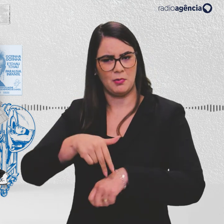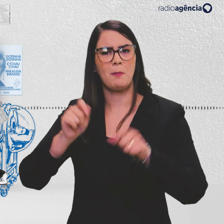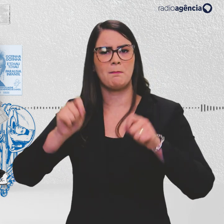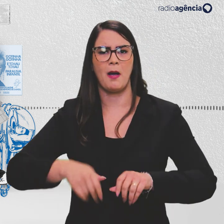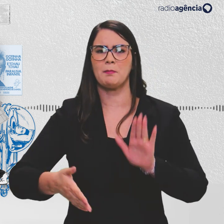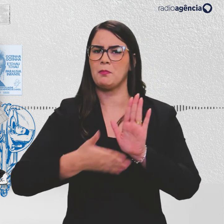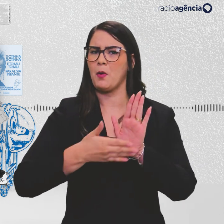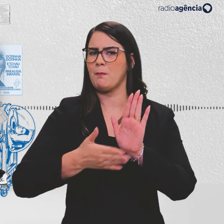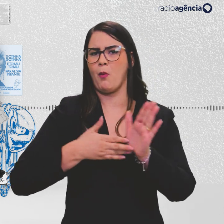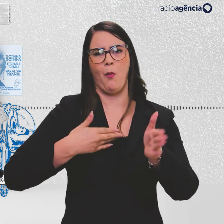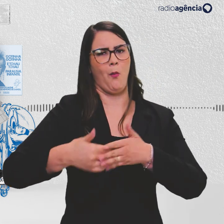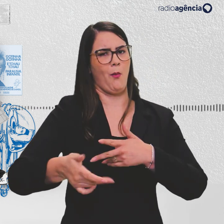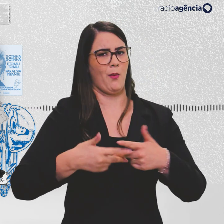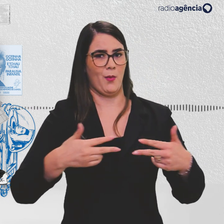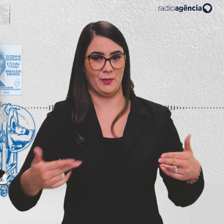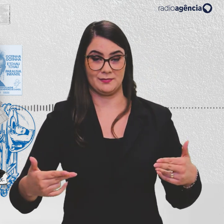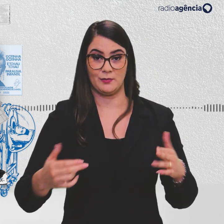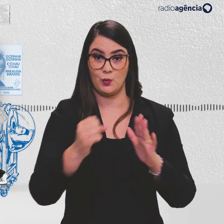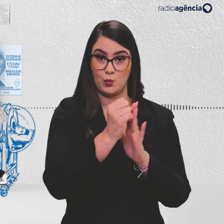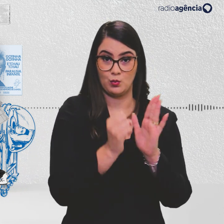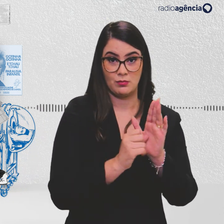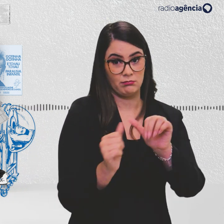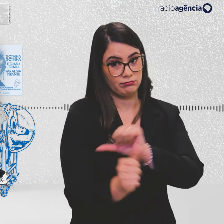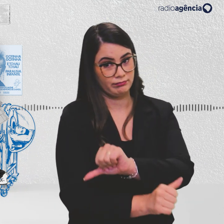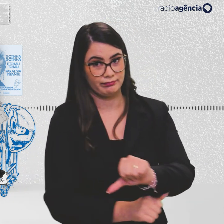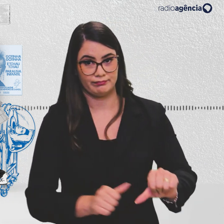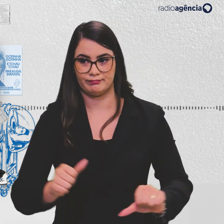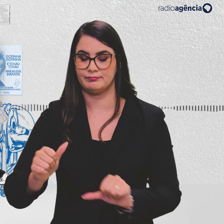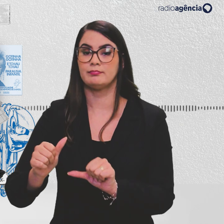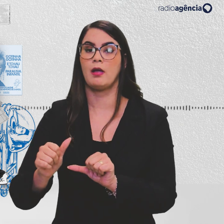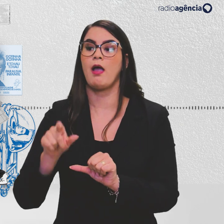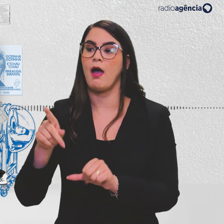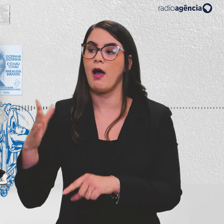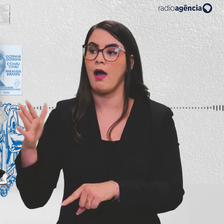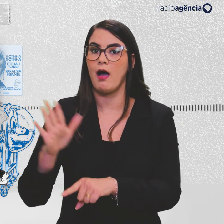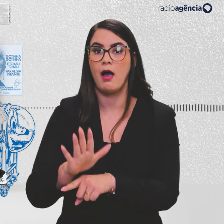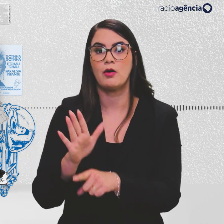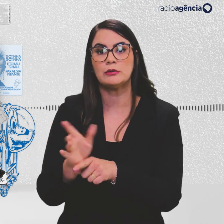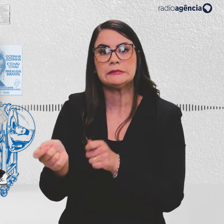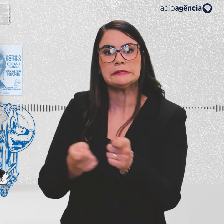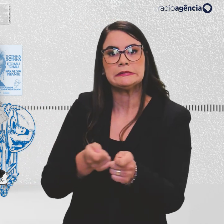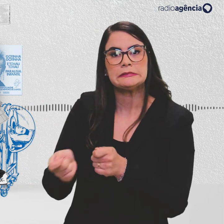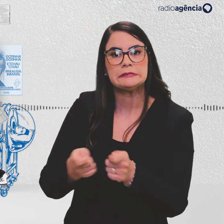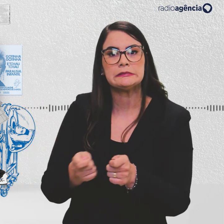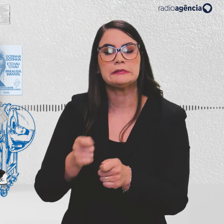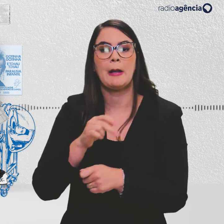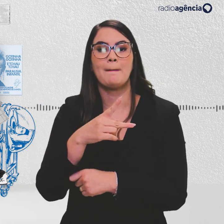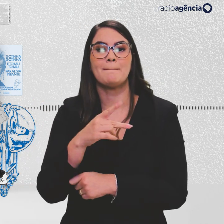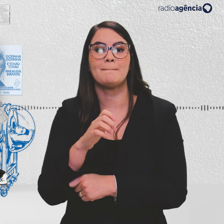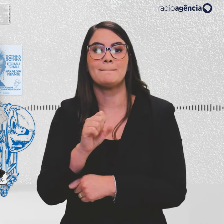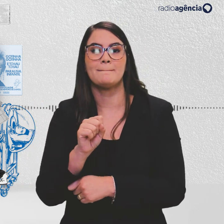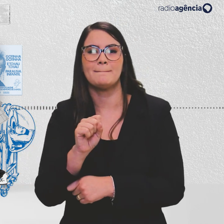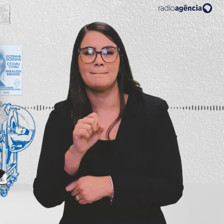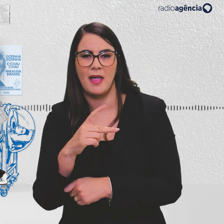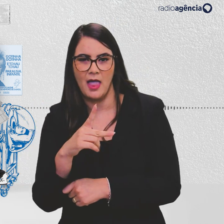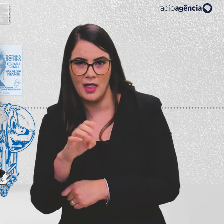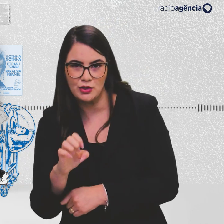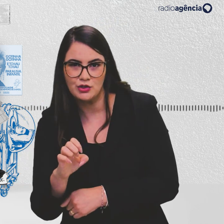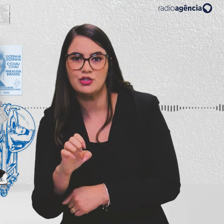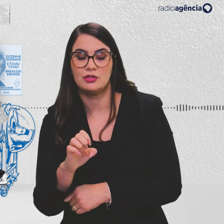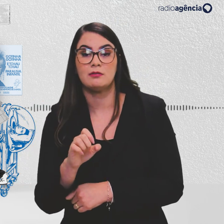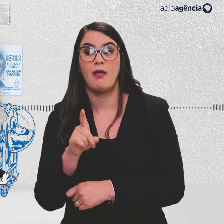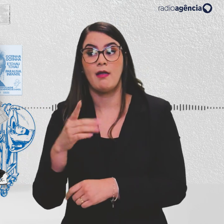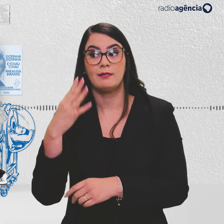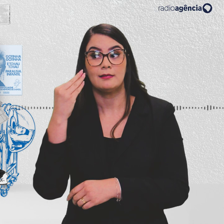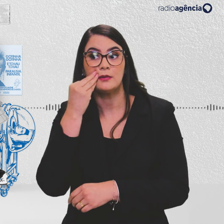o que ele quisesse. Na virada do século, Oswaldo Cruz tinha ajudado a conter um surto de peste bubônica ao propor medidas